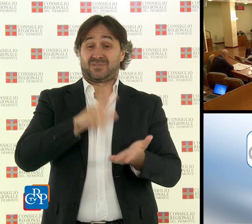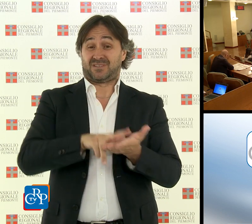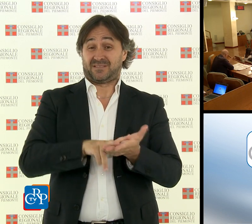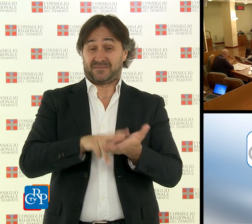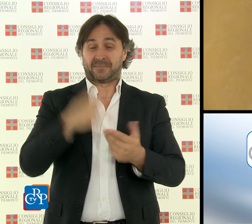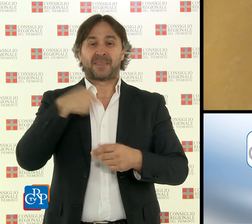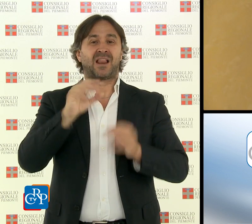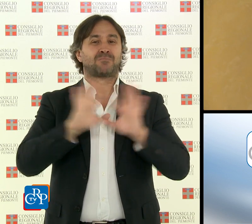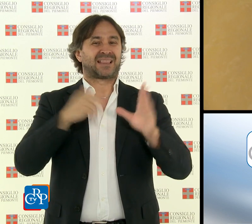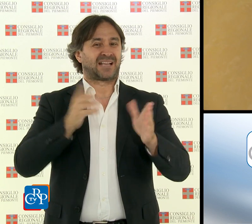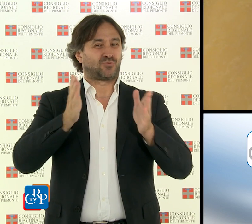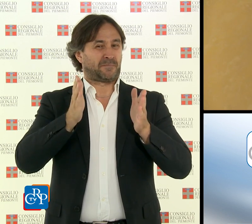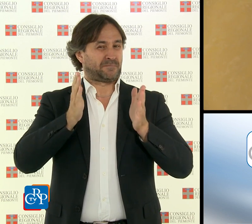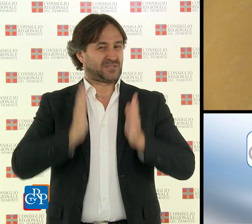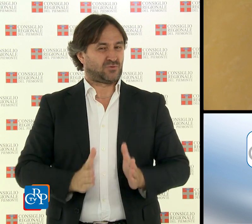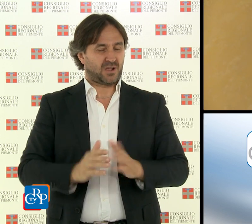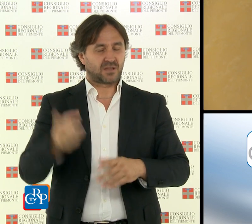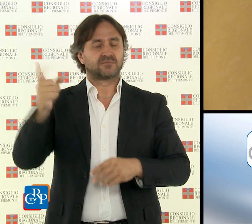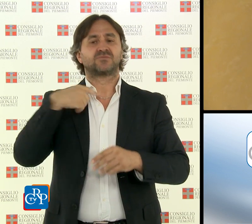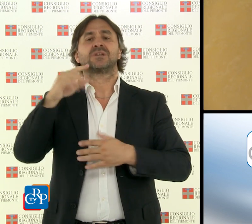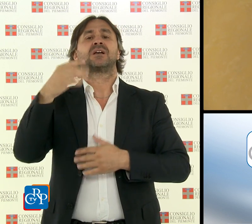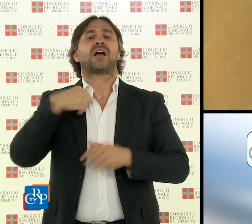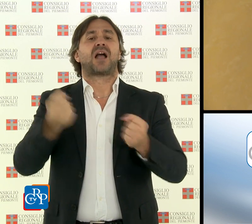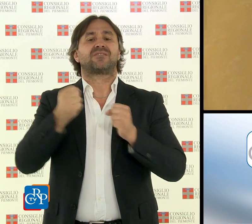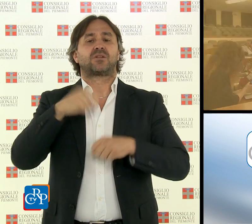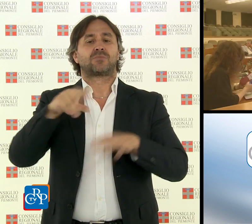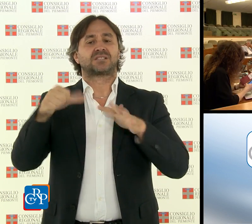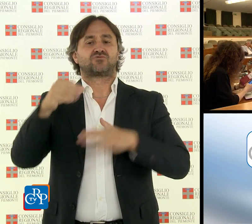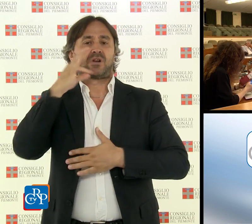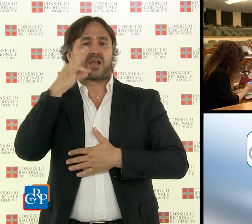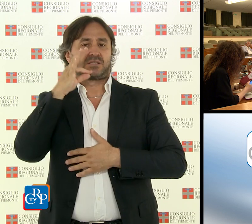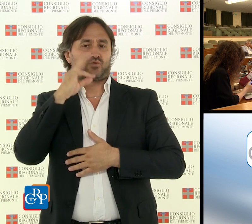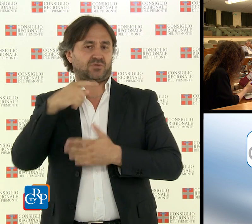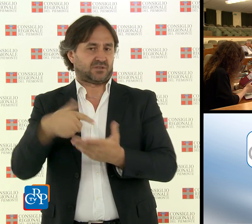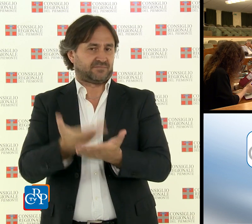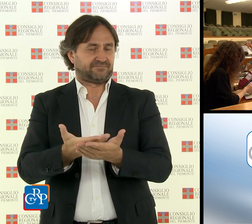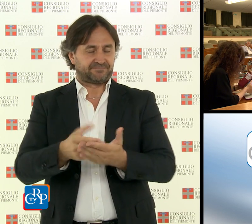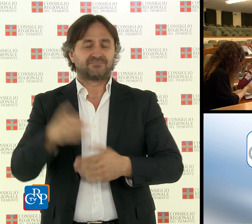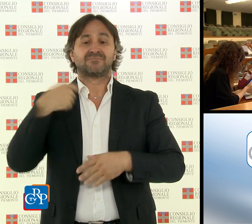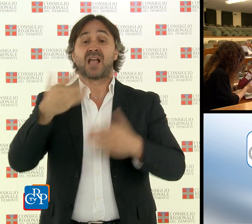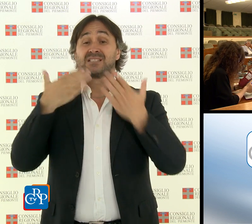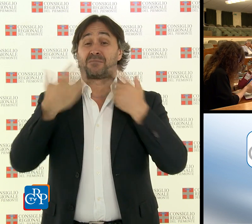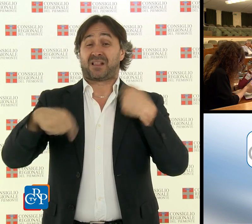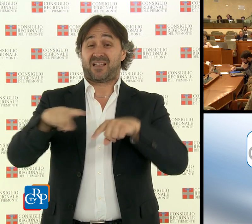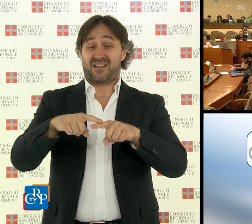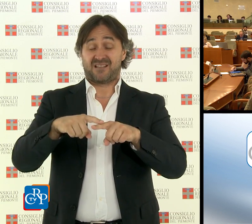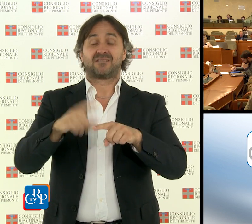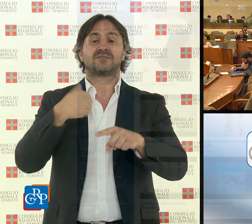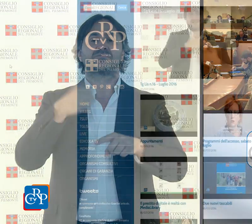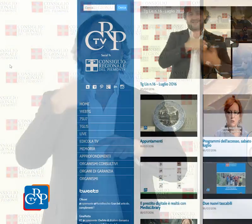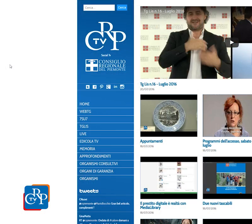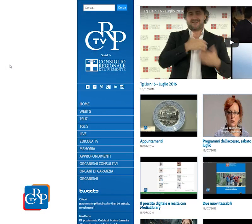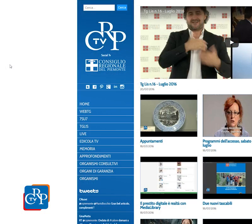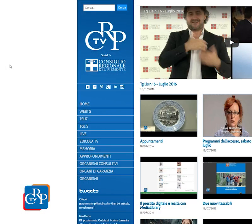Il Consiglio regionale del Piemonte e Primo in Italia realizza un TG nella lingua dei segni destinato alla fruizione dei non udenti.